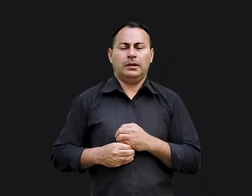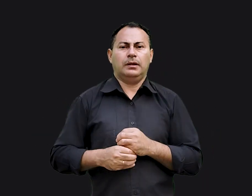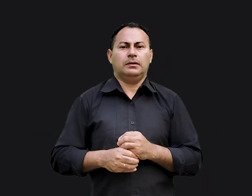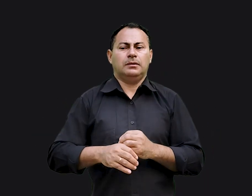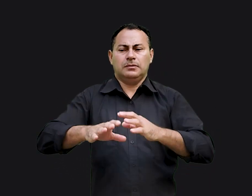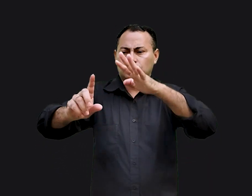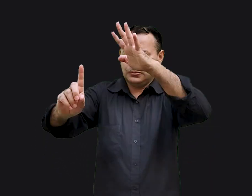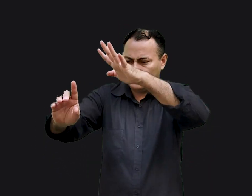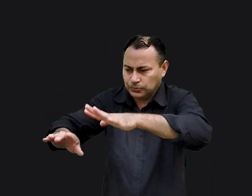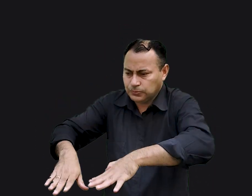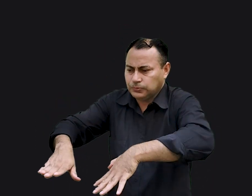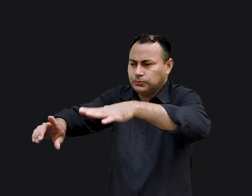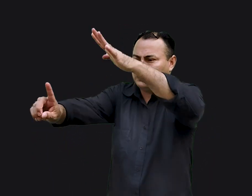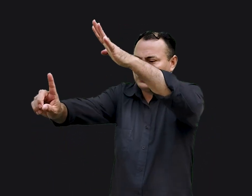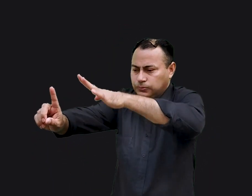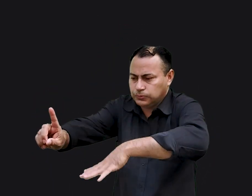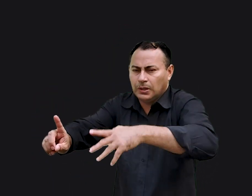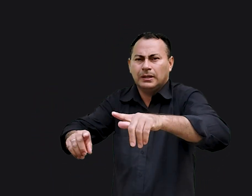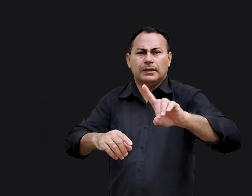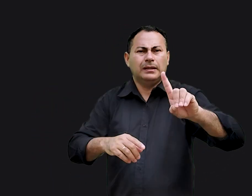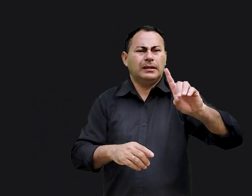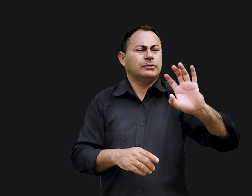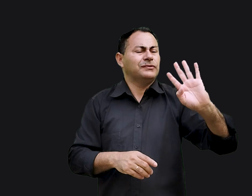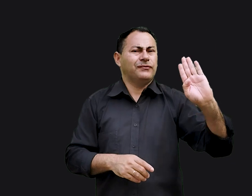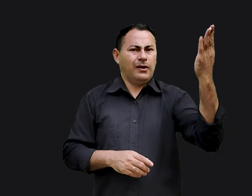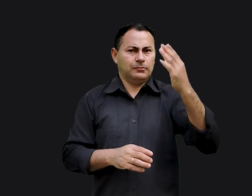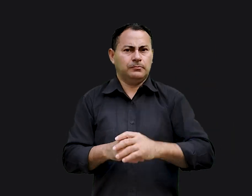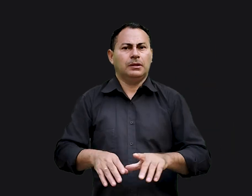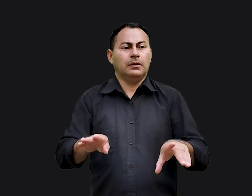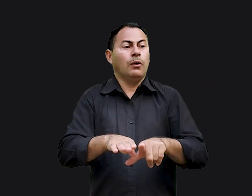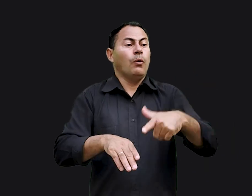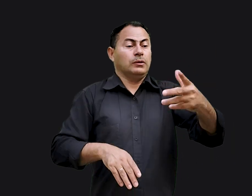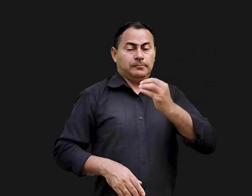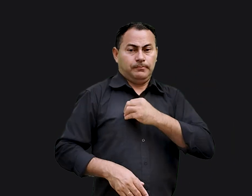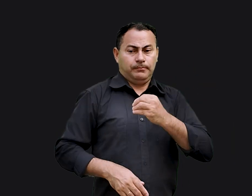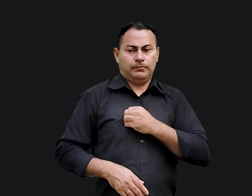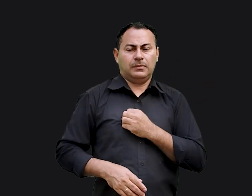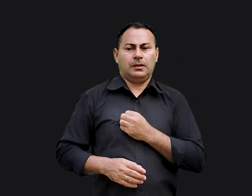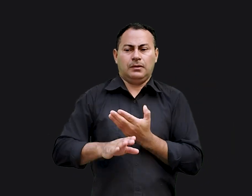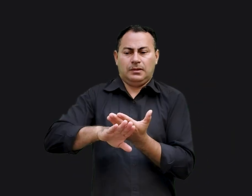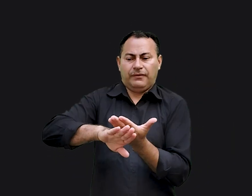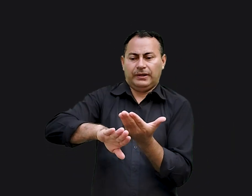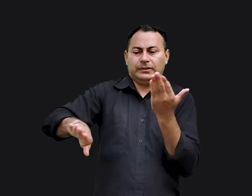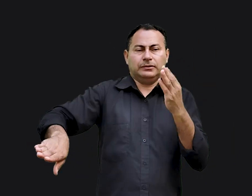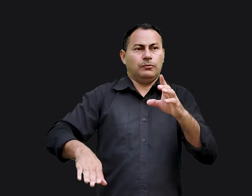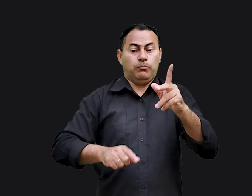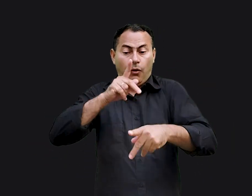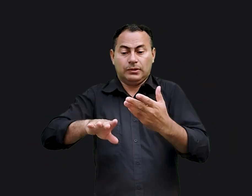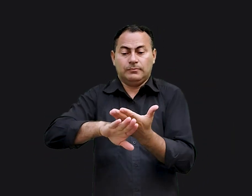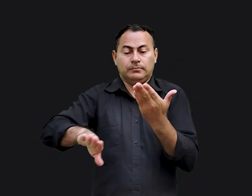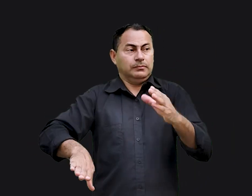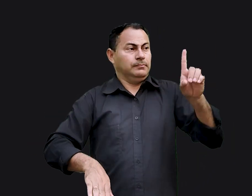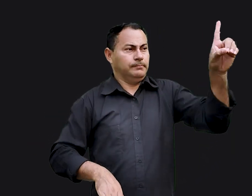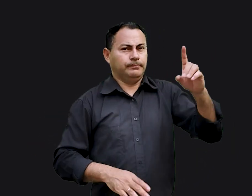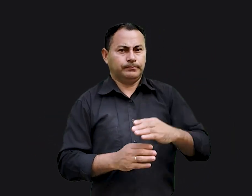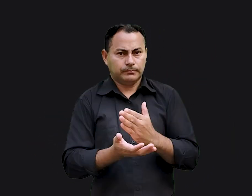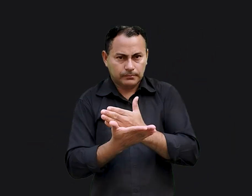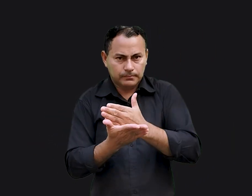era o da idolatria, mas também todos os outros pecados que surgiram com a apostasia do povo. O